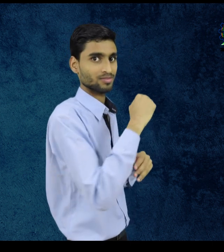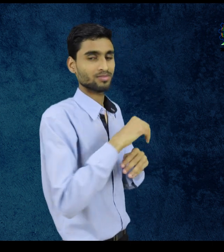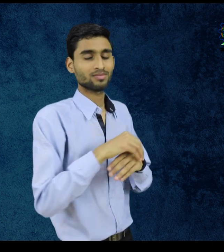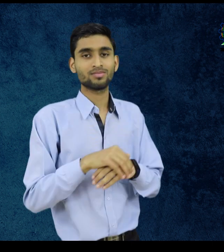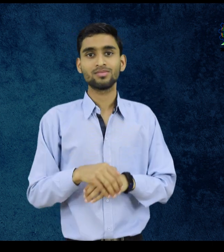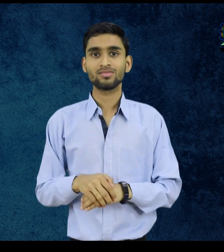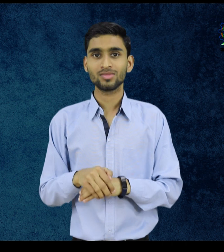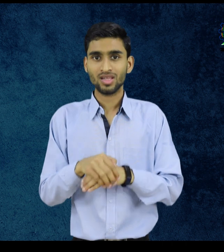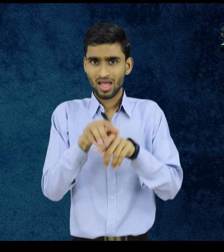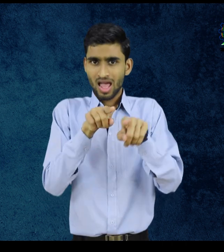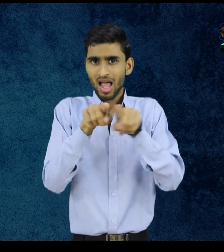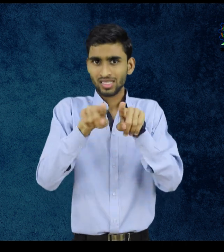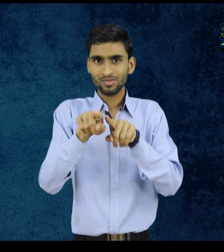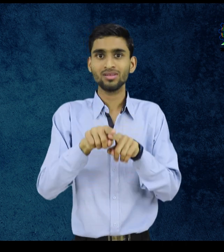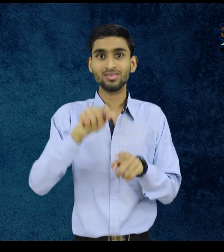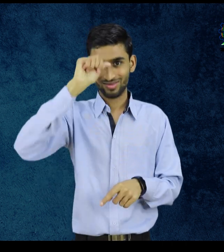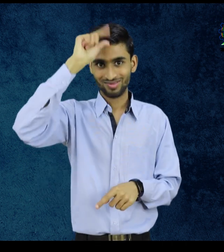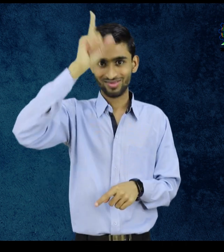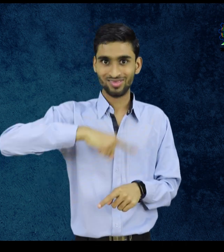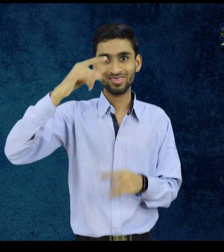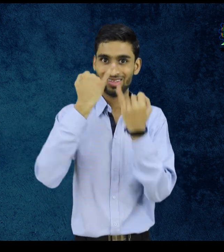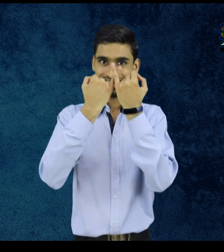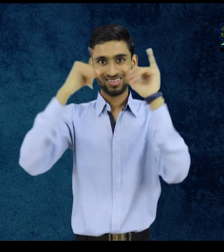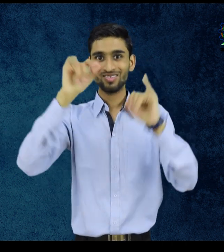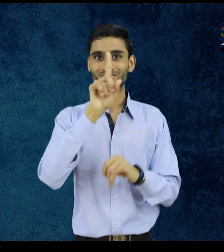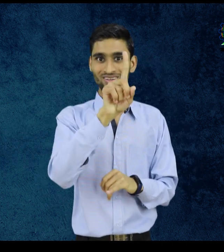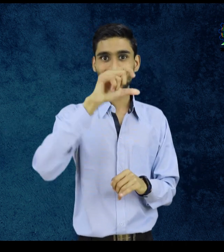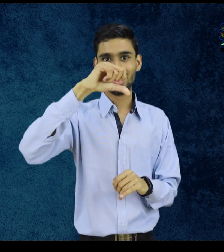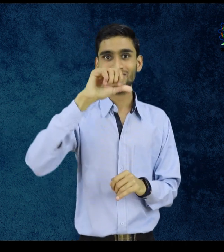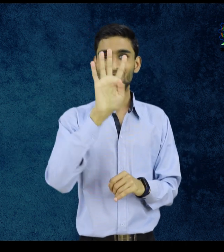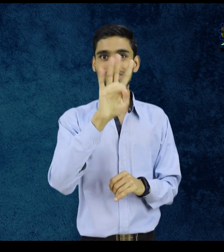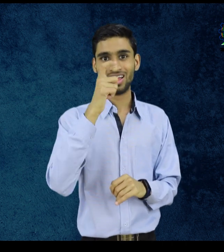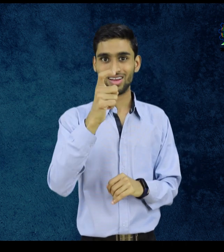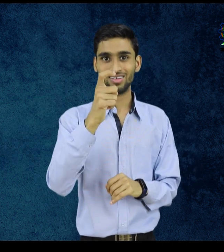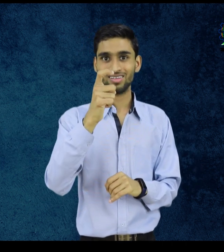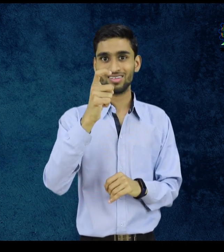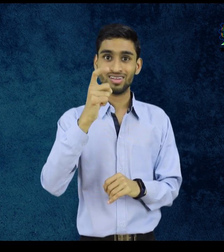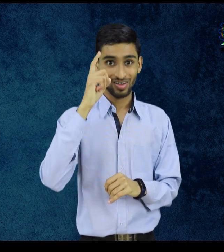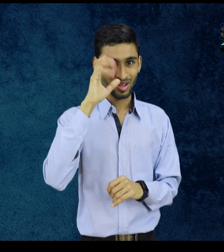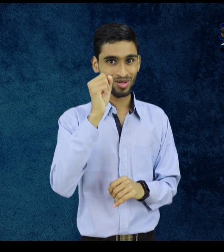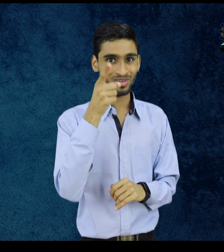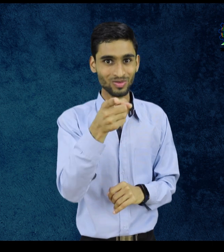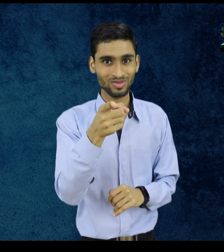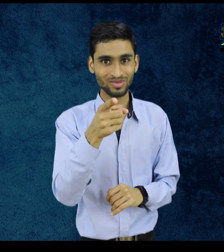उधारन के लिए भारत को आजादी सन 1947 में मिली थी तुम्हें याद है